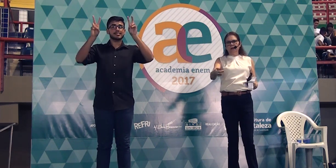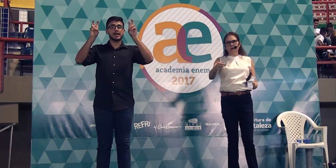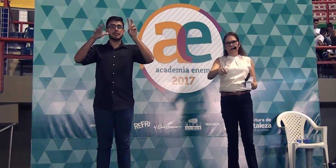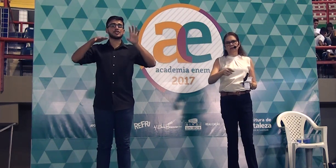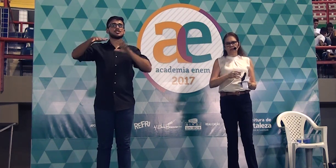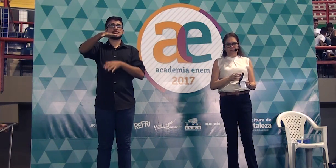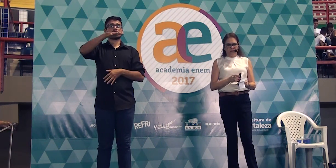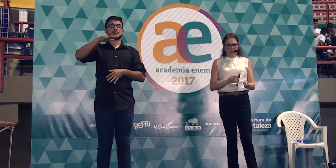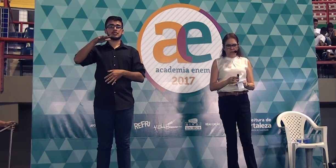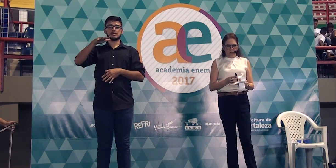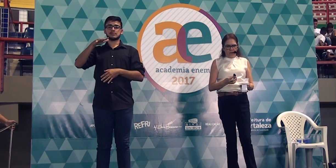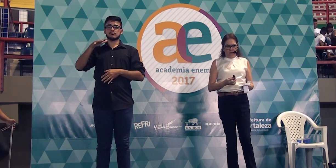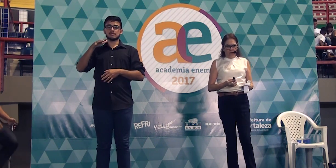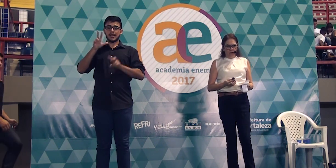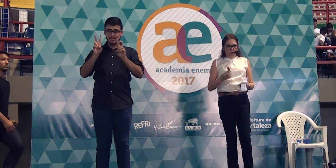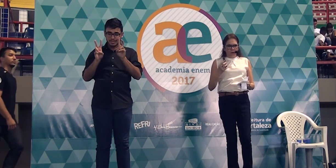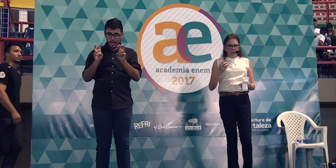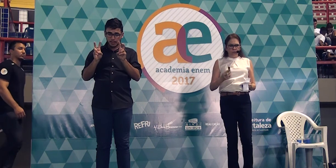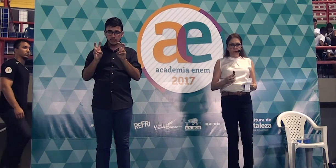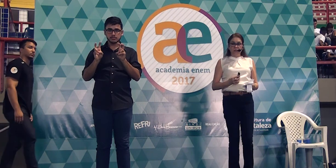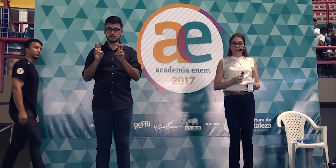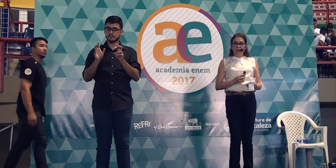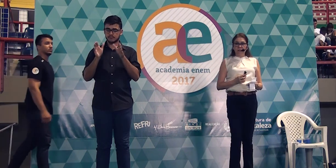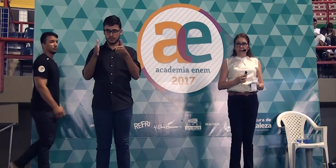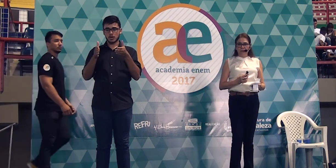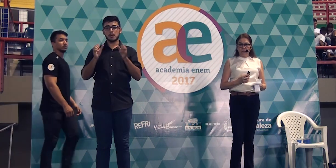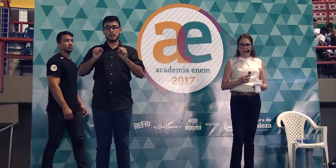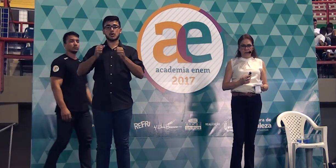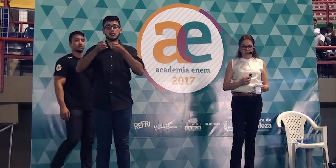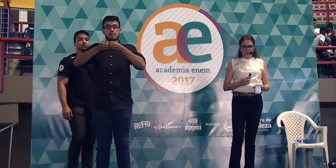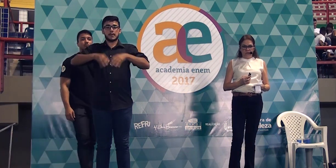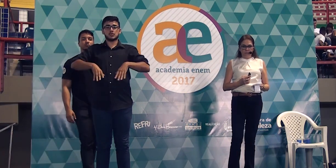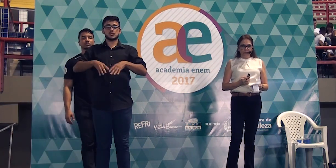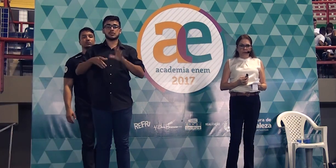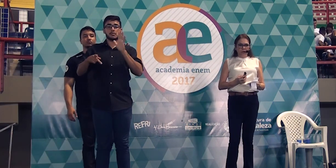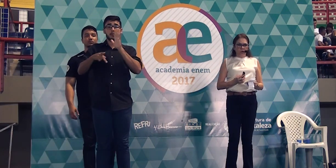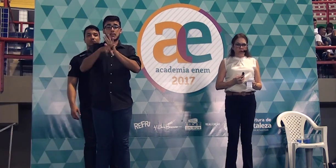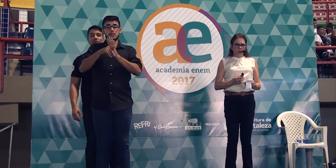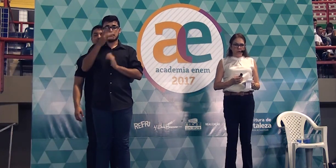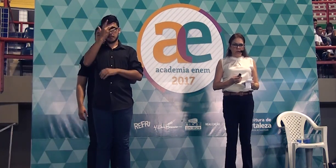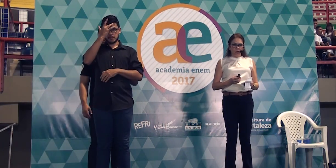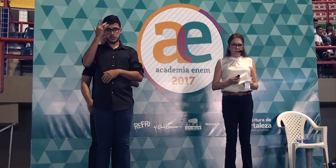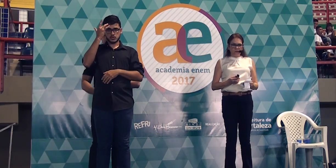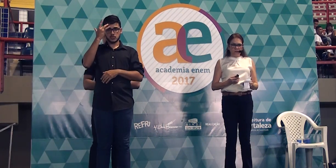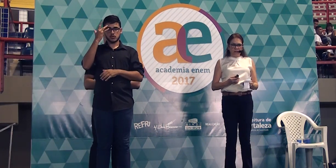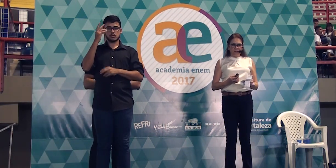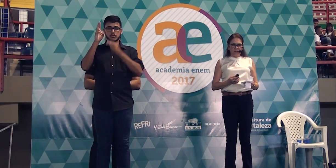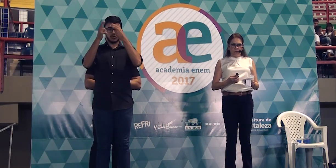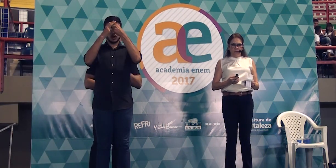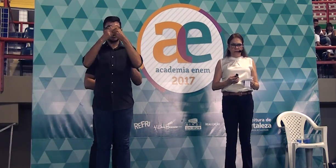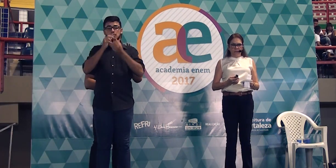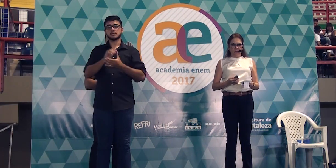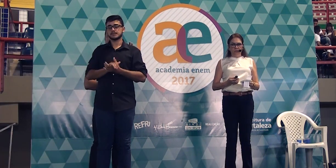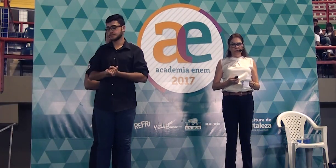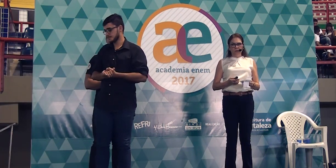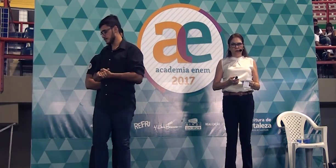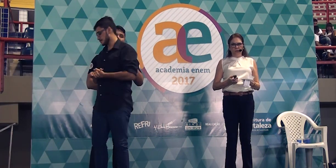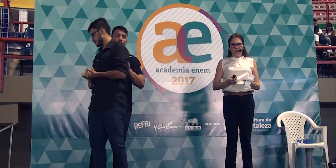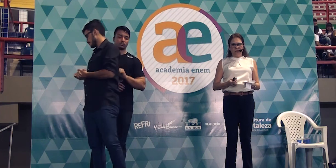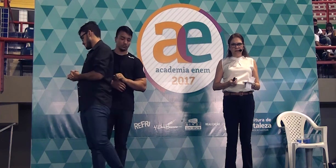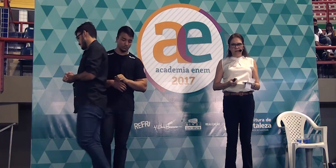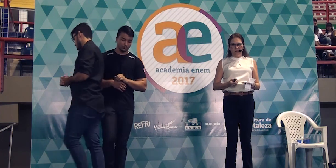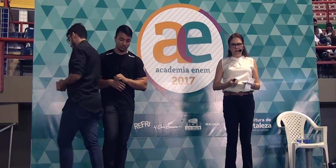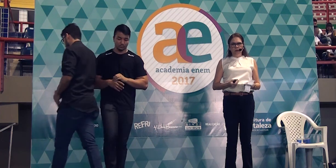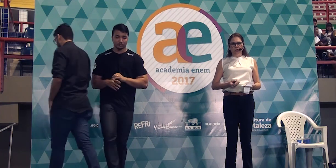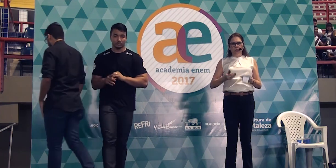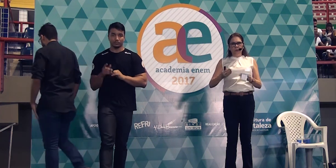prejudicar quem está fazendo o tema. O aluno disse, nessa perspectiva, é notório que quando esse acompanhamento não